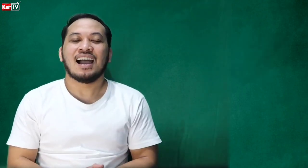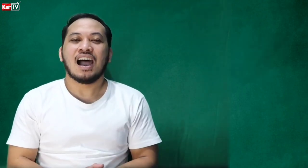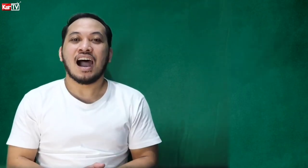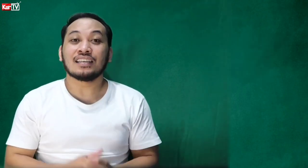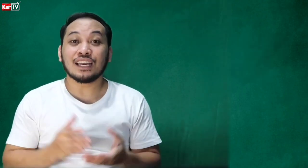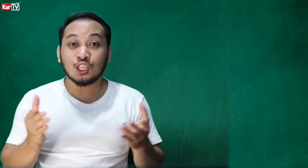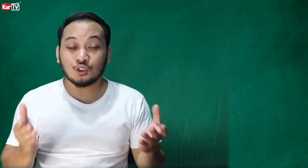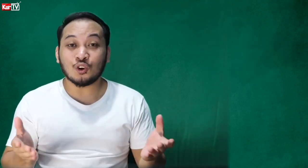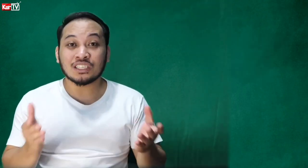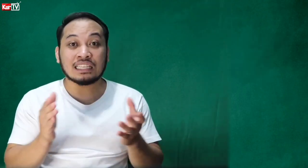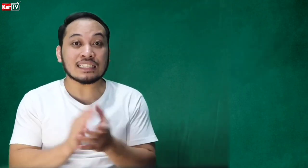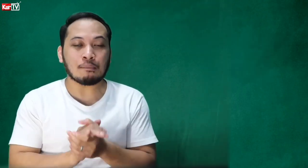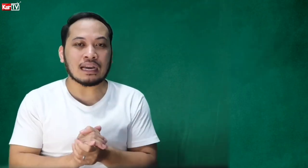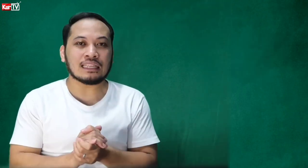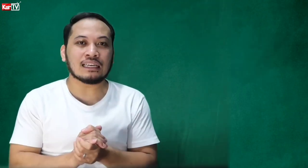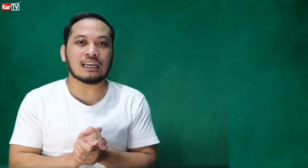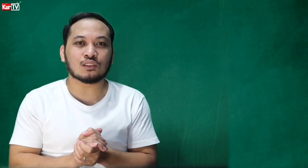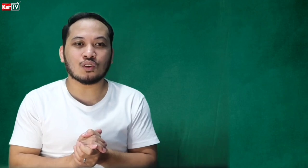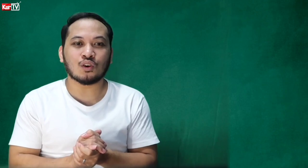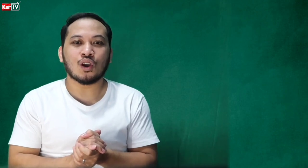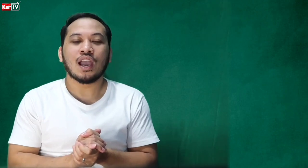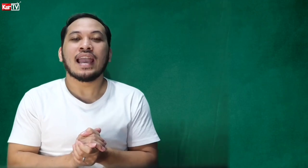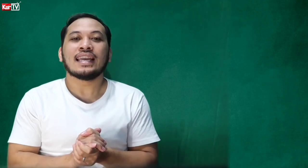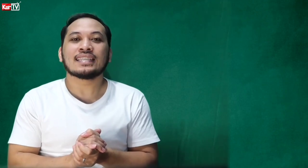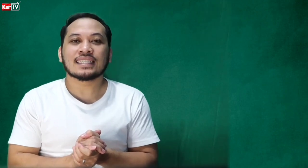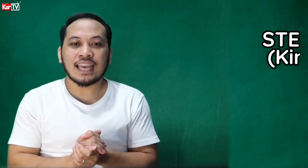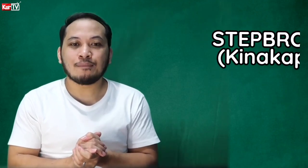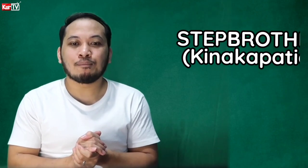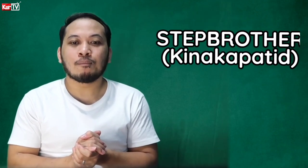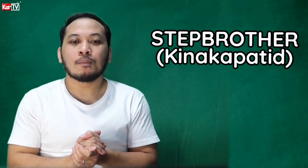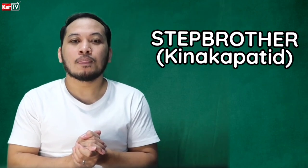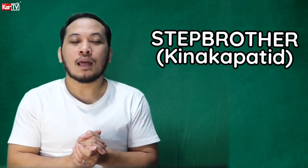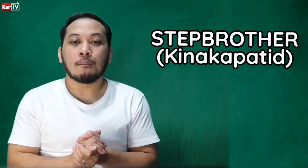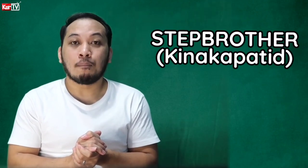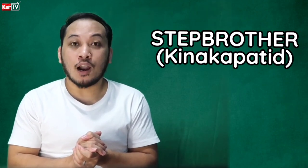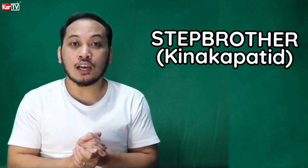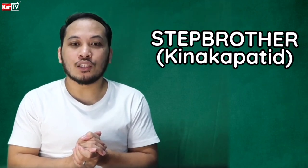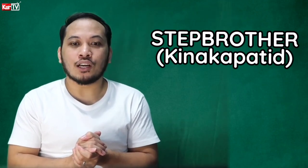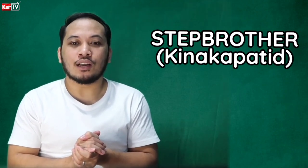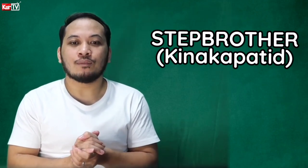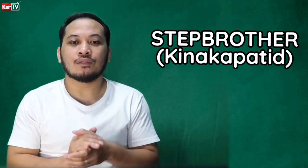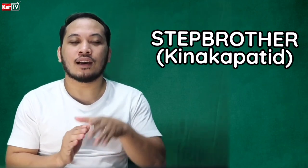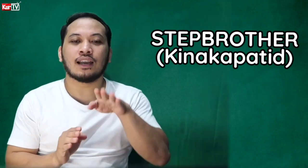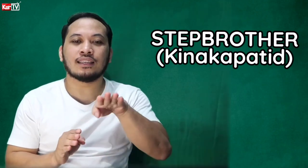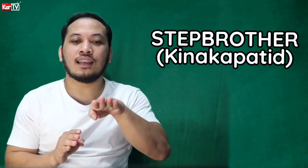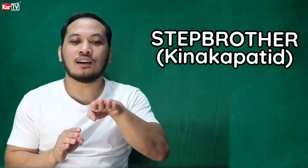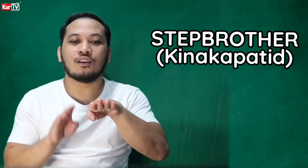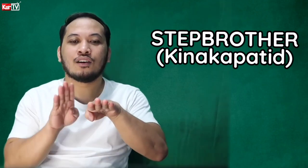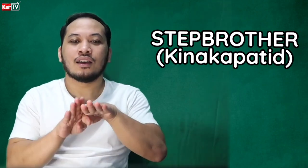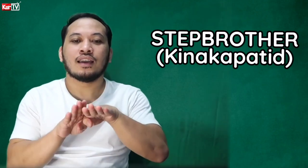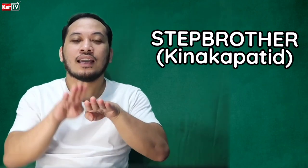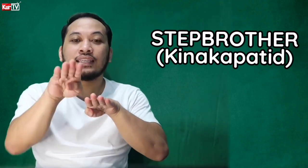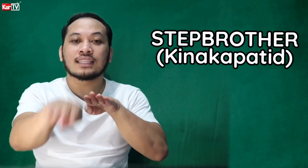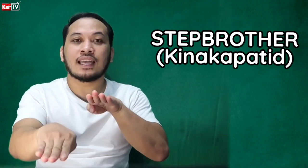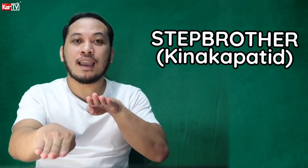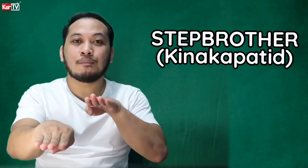Ang next ito, isa din sa mga nadagdag to. Step brother. Mga ganyan lang, Step